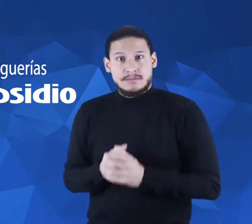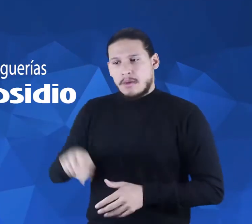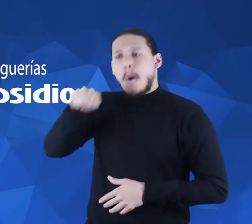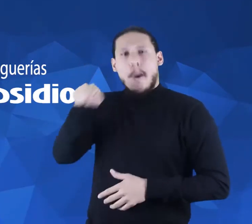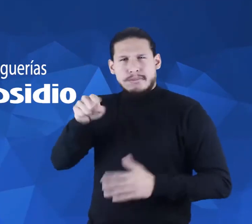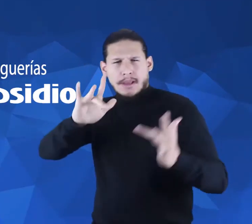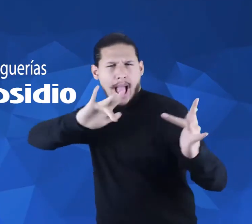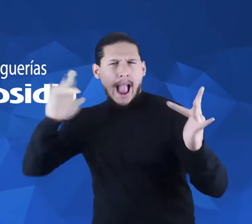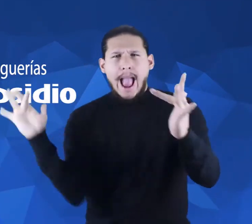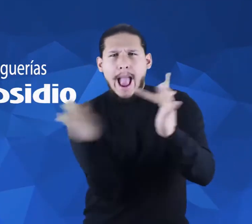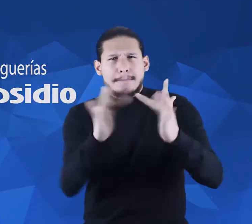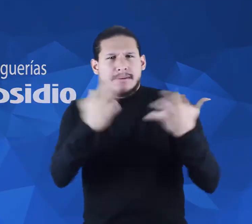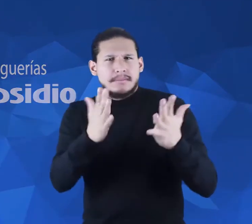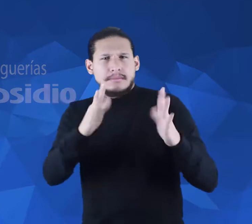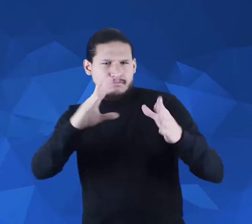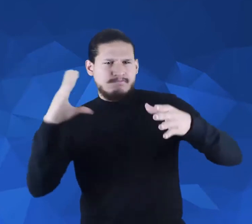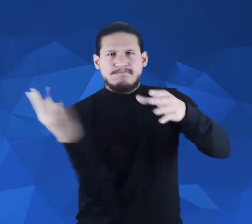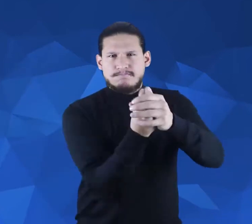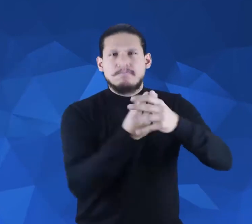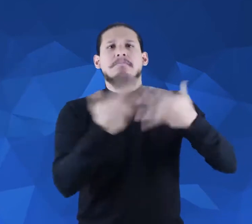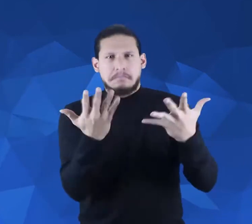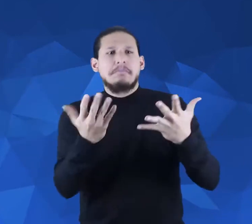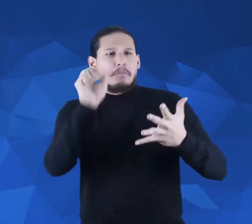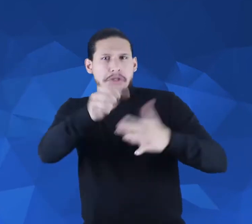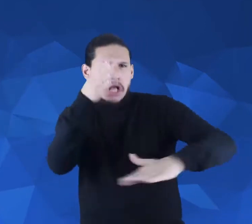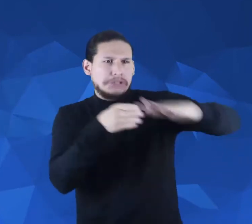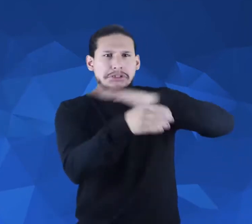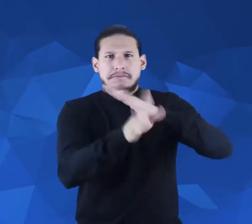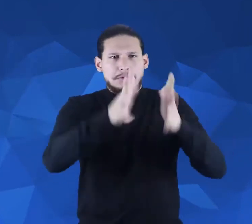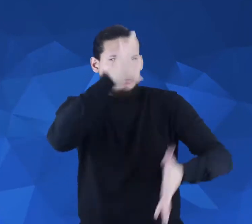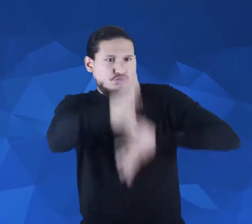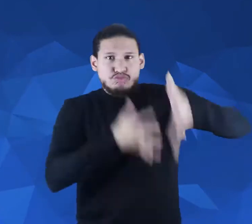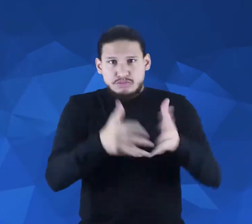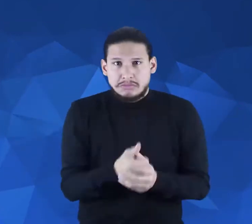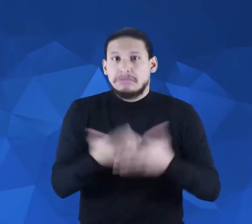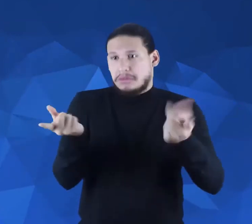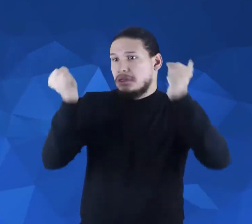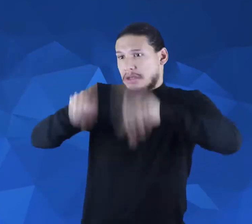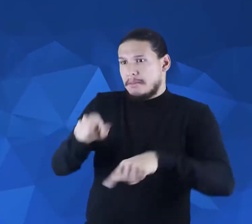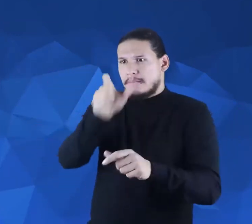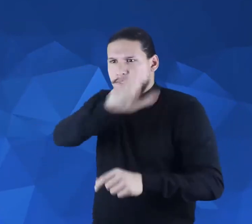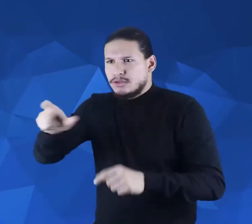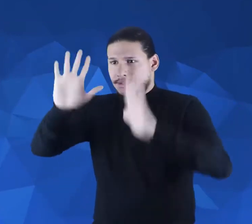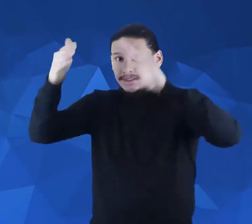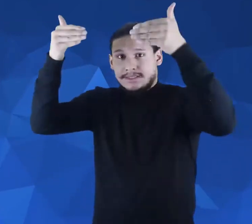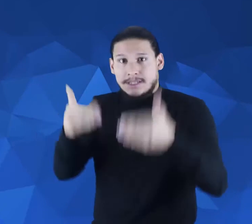la inclusión y a la accesibilidad en lengua de señas, brinda atención a todas las personas con